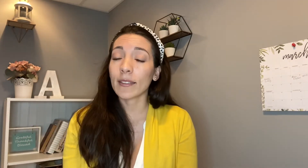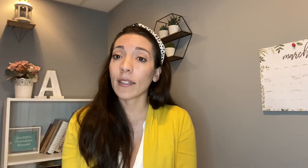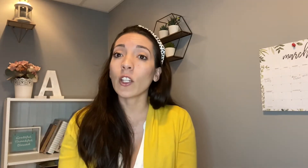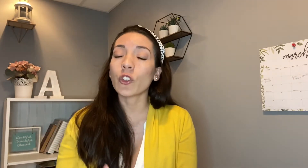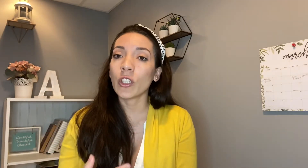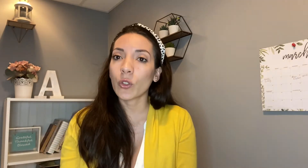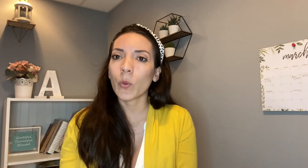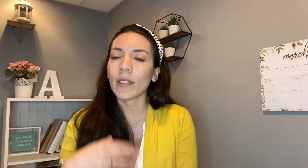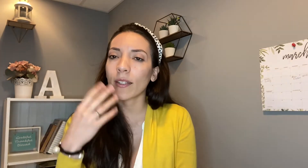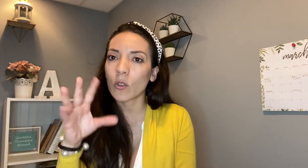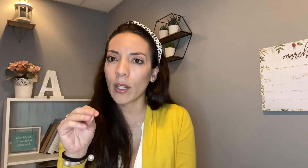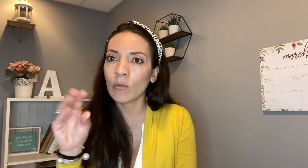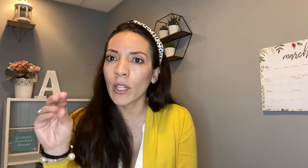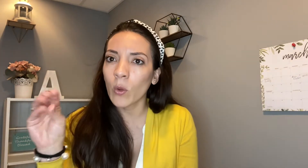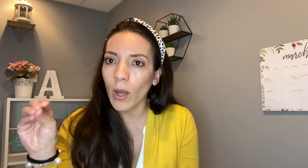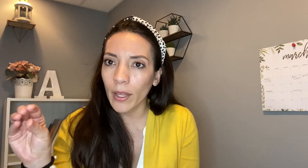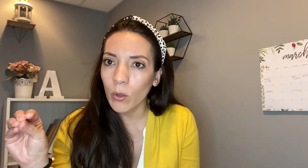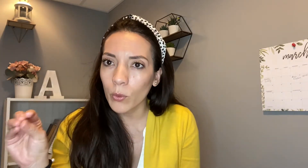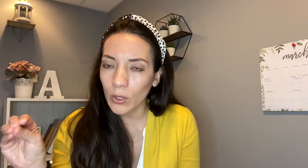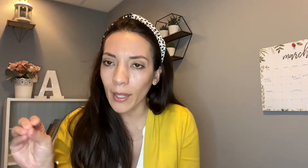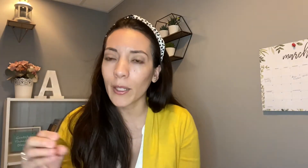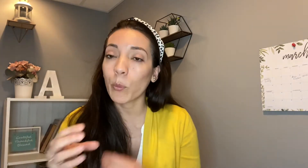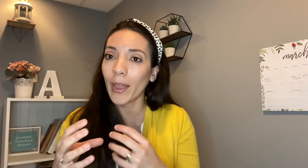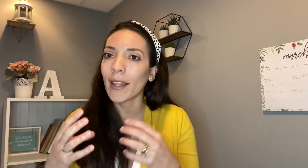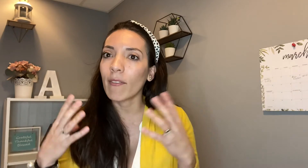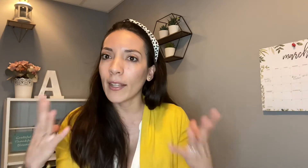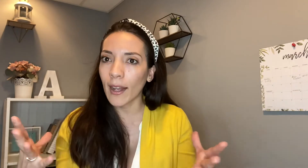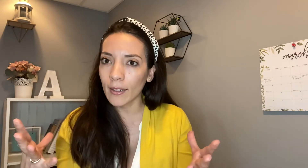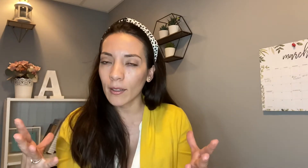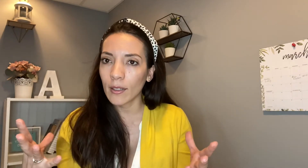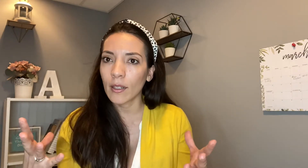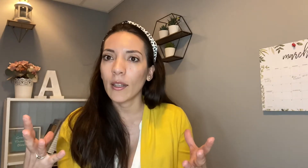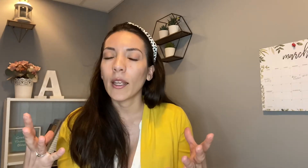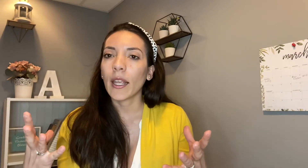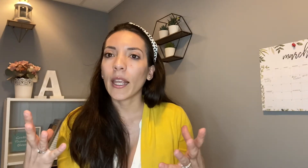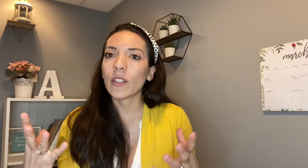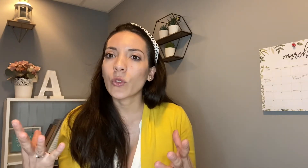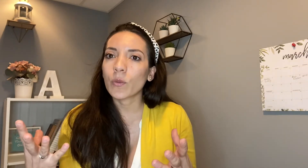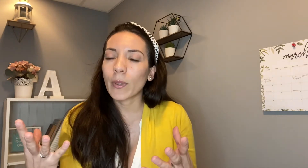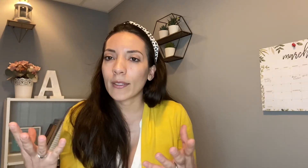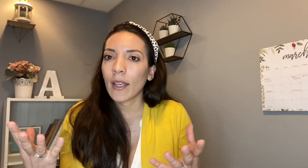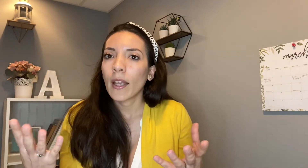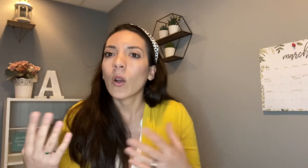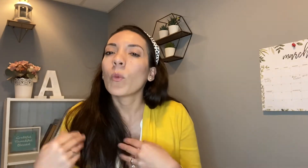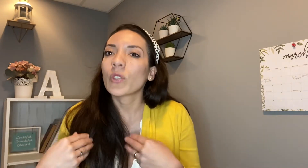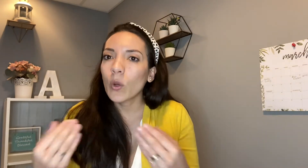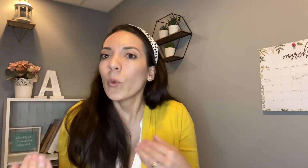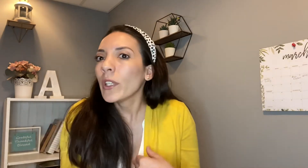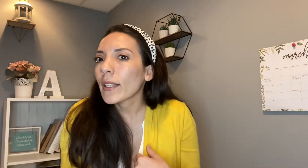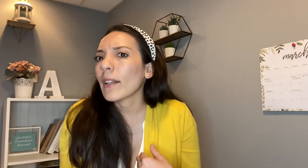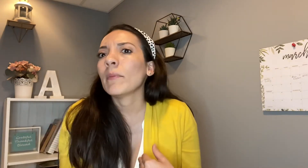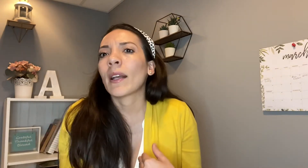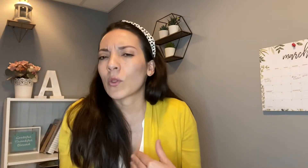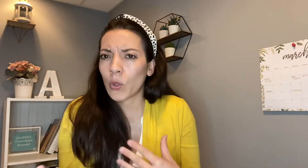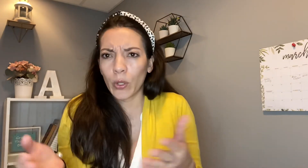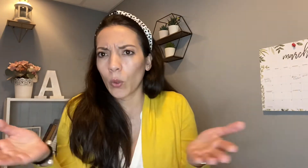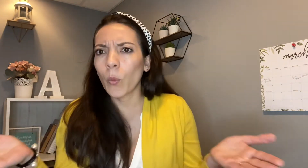de que los niños puedan desarrollar en un lenguaje como tal que puedan hablar ellos pues cómo se comunican y más sobre todo un